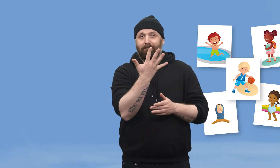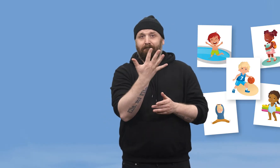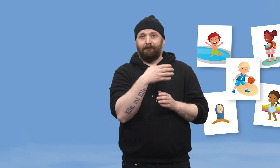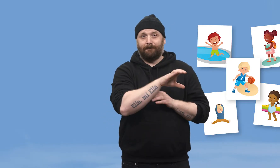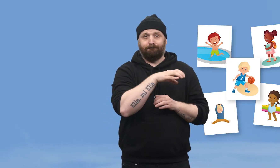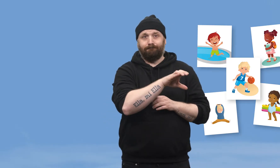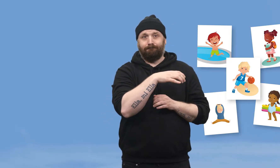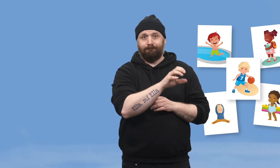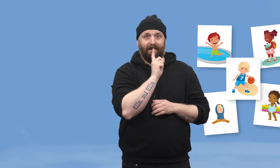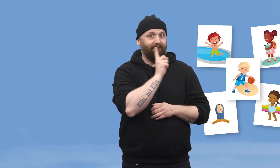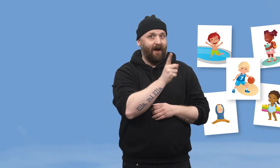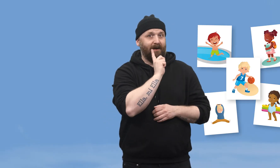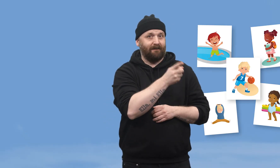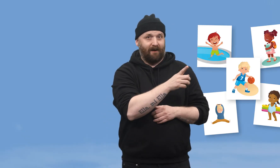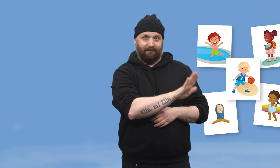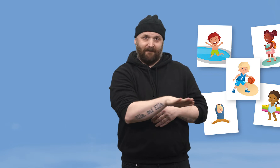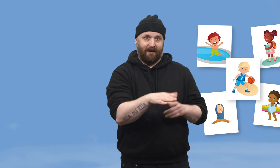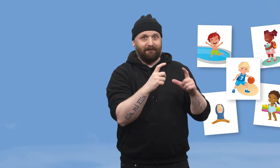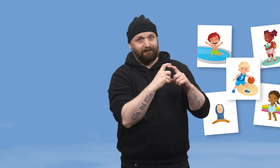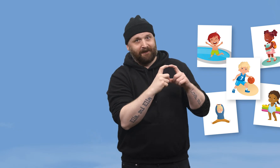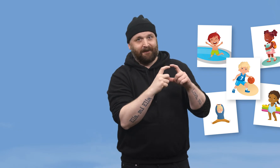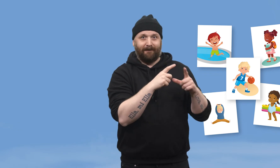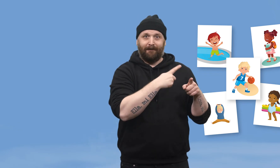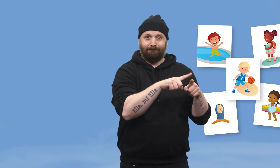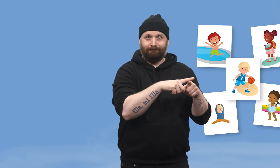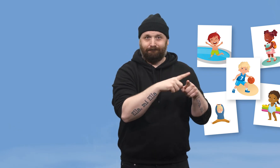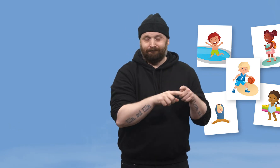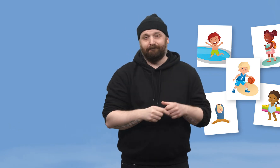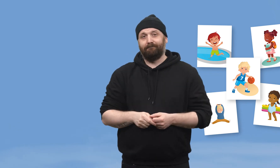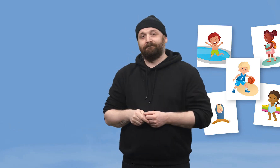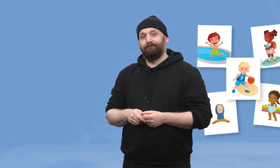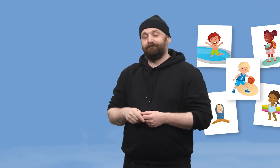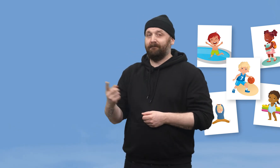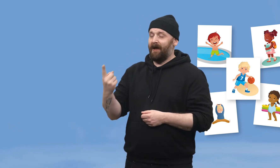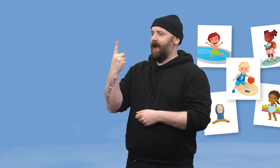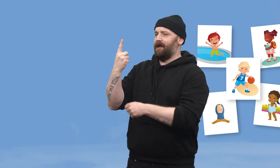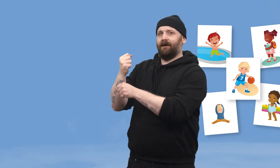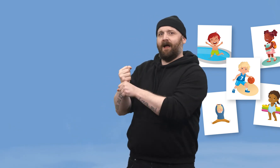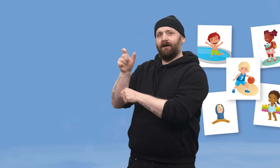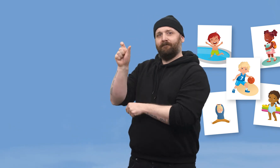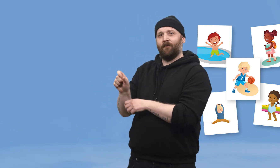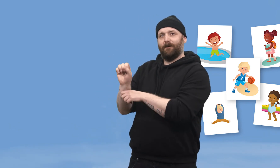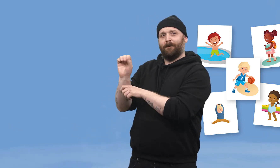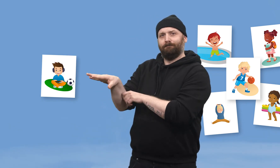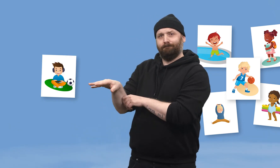Dersom man legger ut fem innlegg om dagen, med barnebilder og så videre, eller en gang i mån,